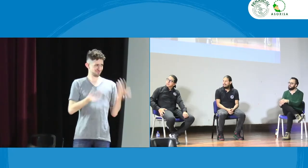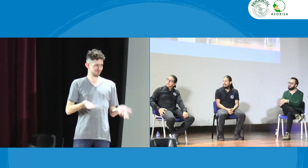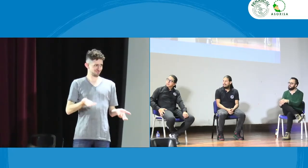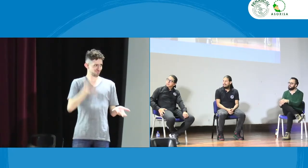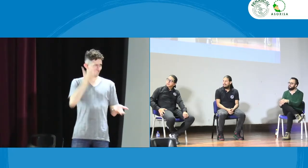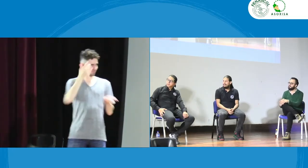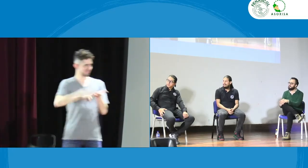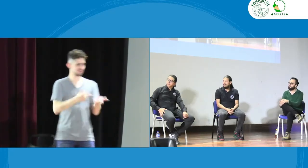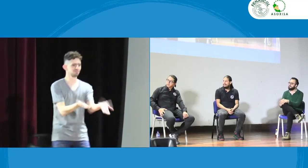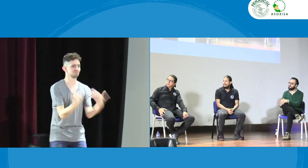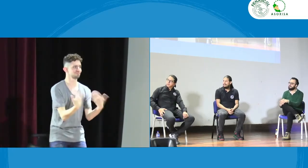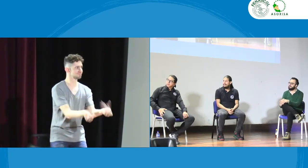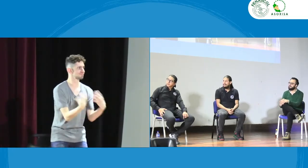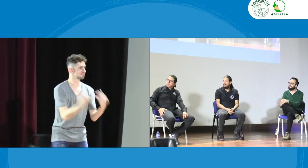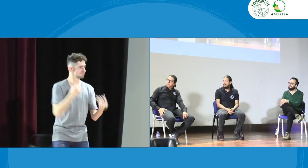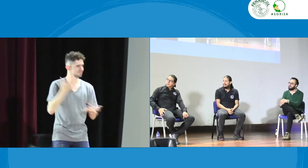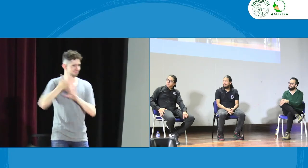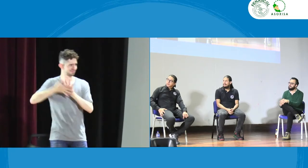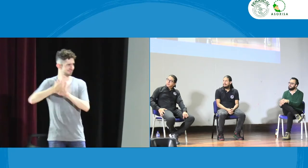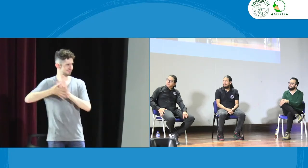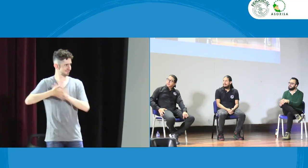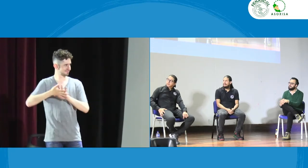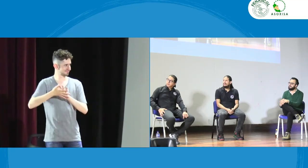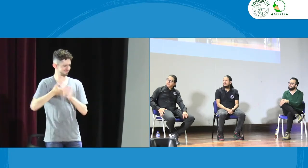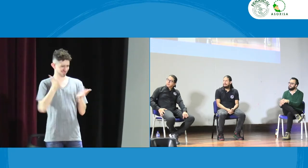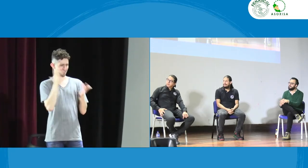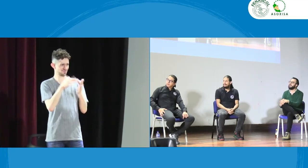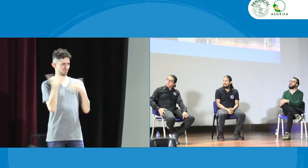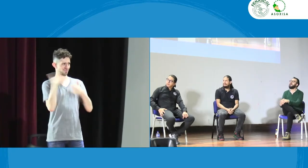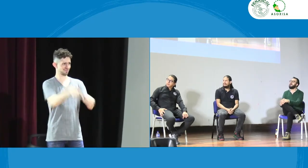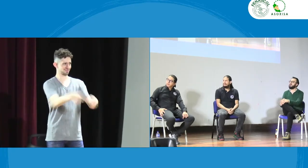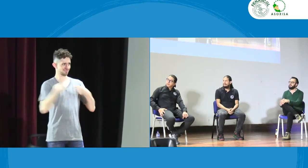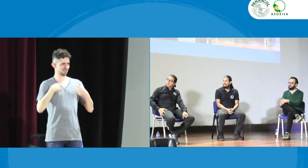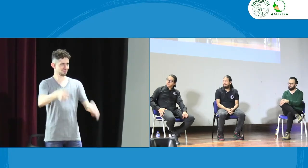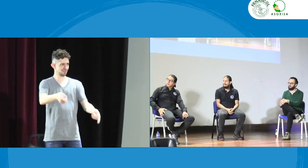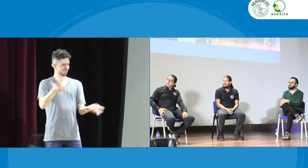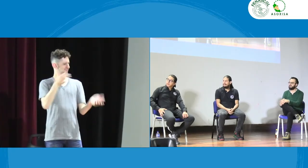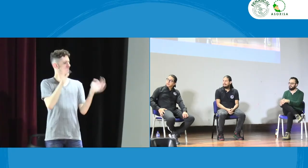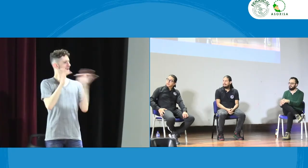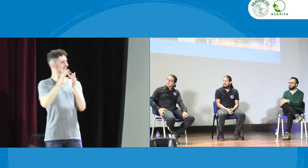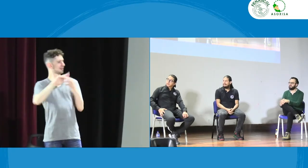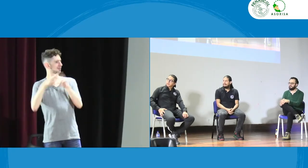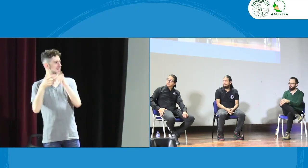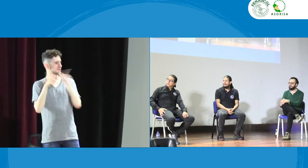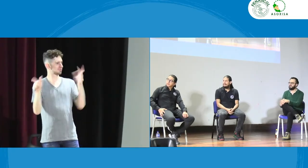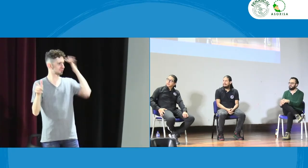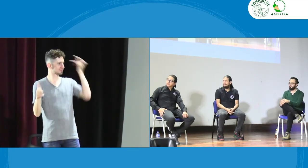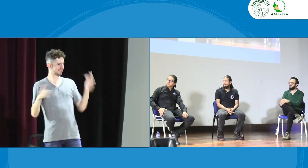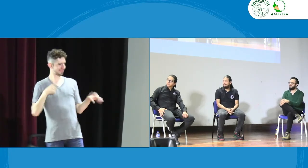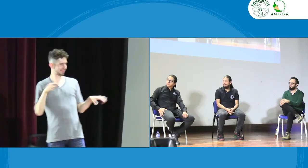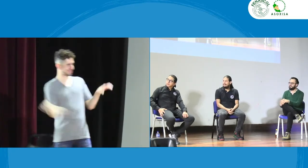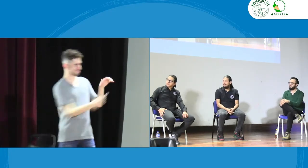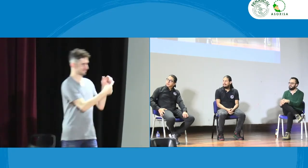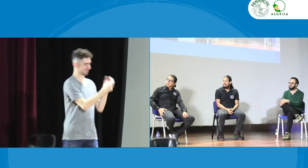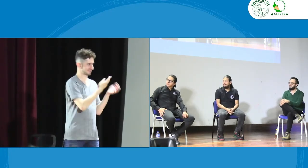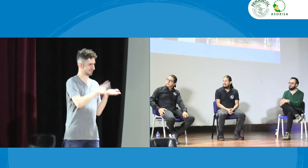nosotras las personas en el contexto académico entonces nosotras las personas sordas debemos casi que formar a los